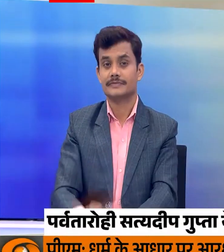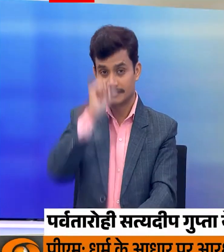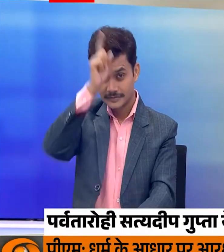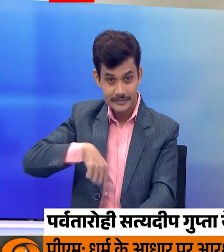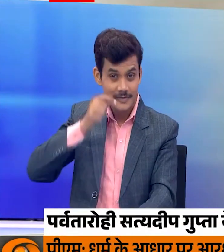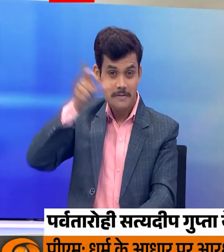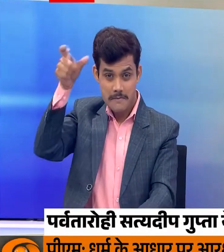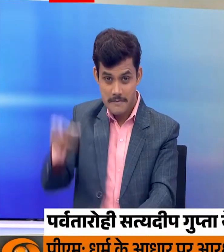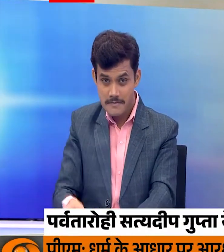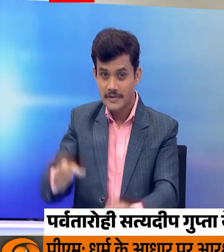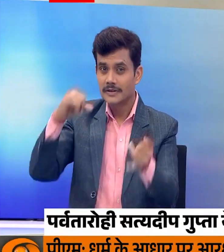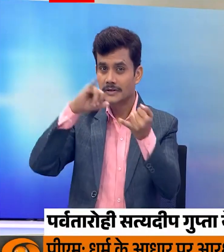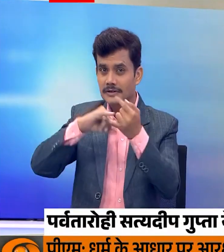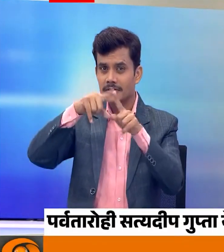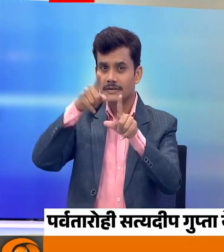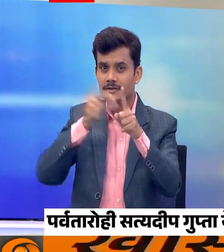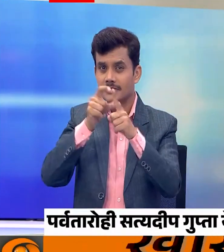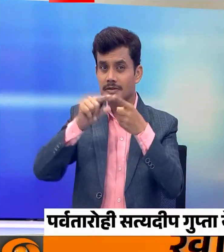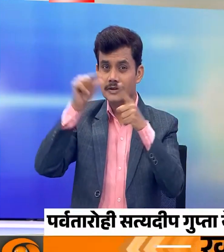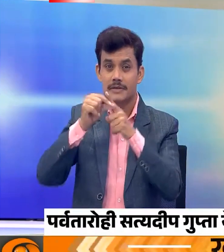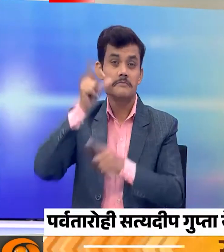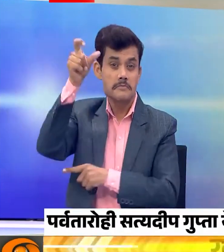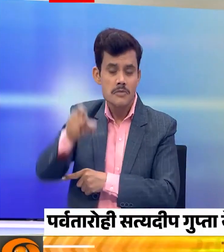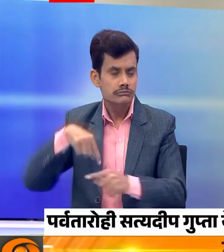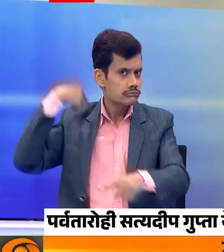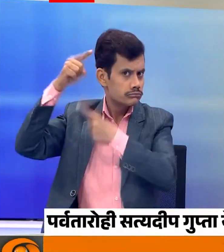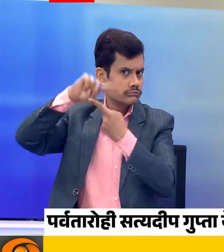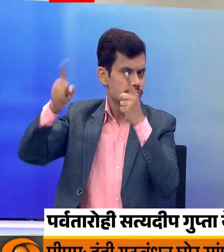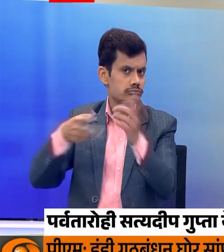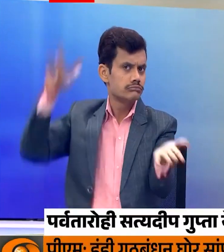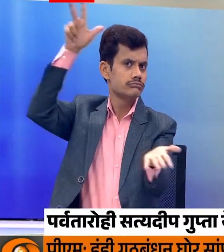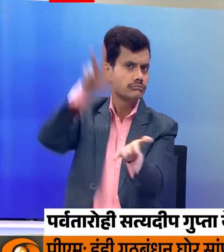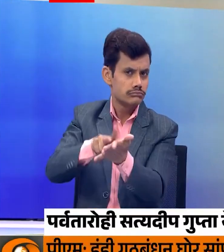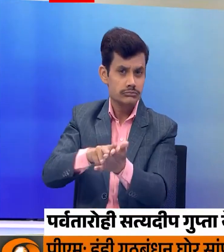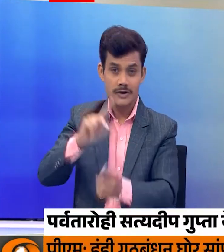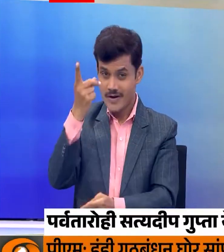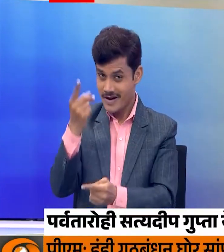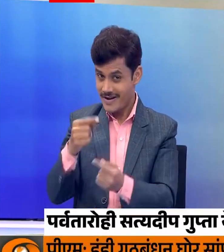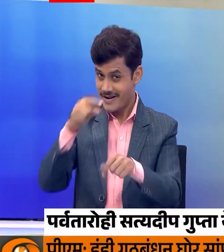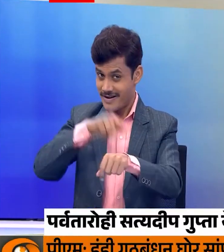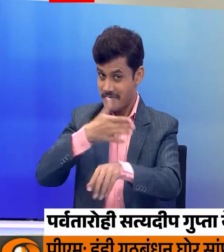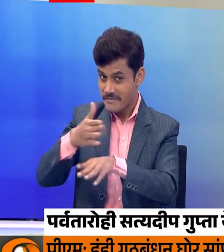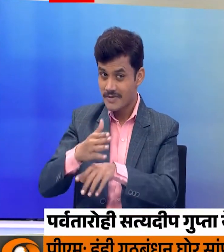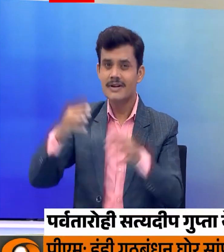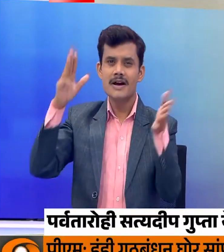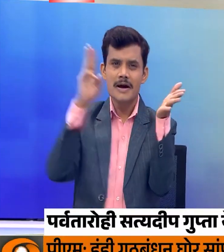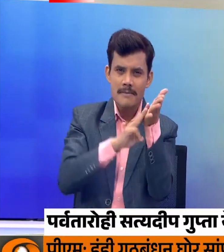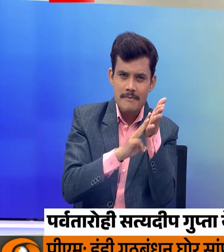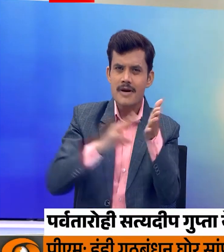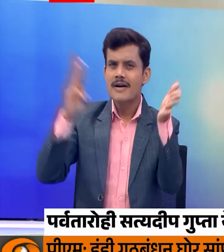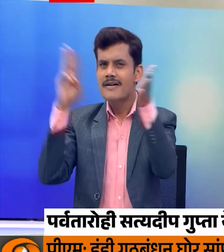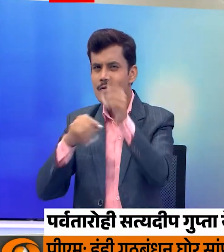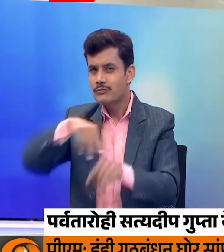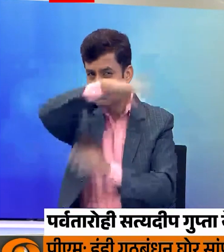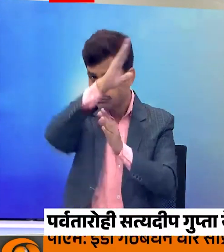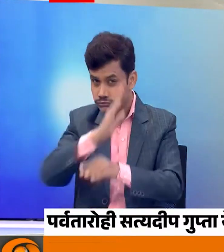भारतिये परवतारोही सत्यदीब गुपता ने रचवाई तिहास एक सीजन में माउंट एवरेस्ट और माउंट लोहत्से